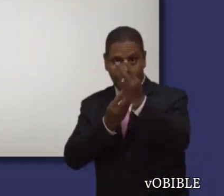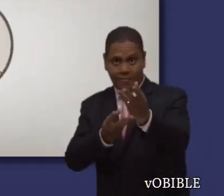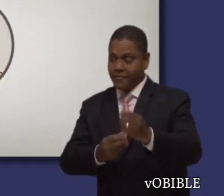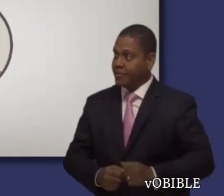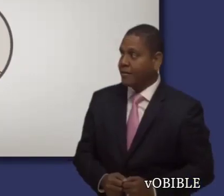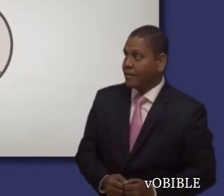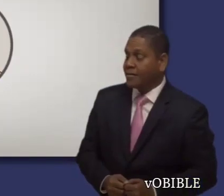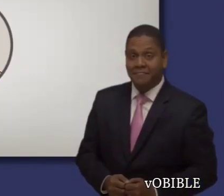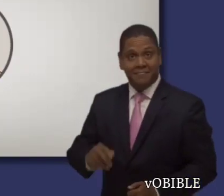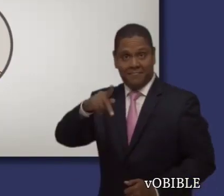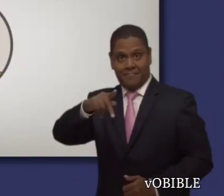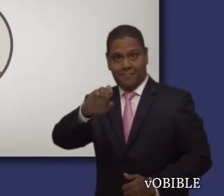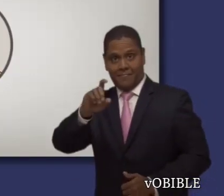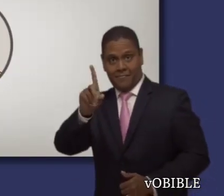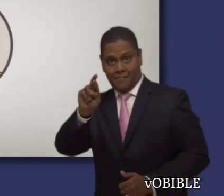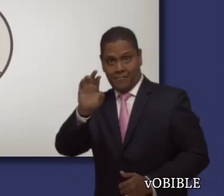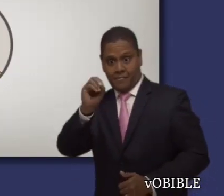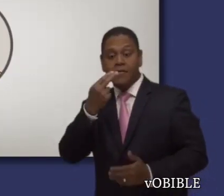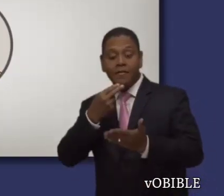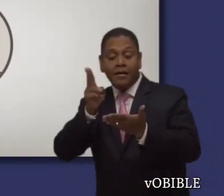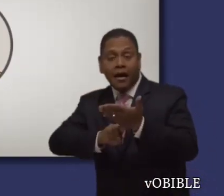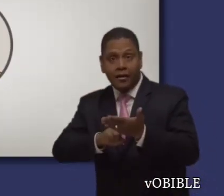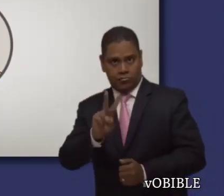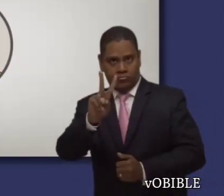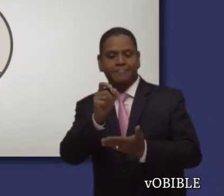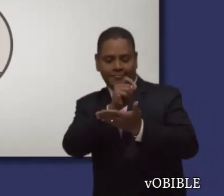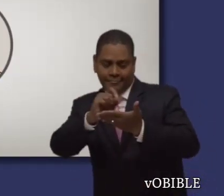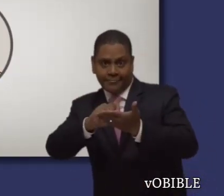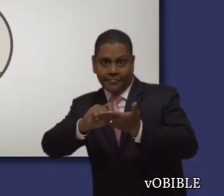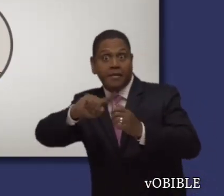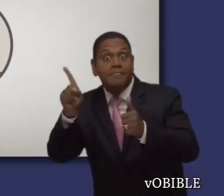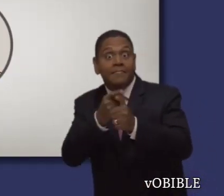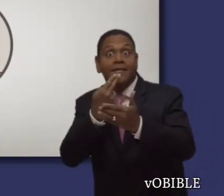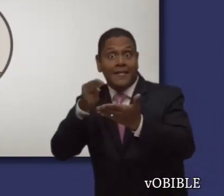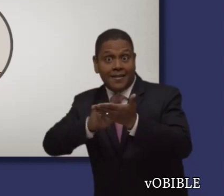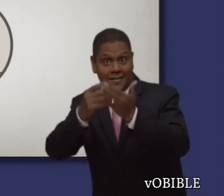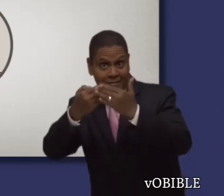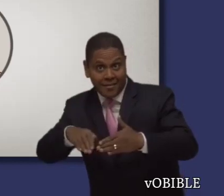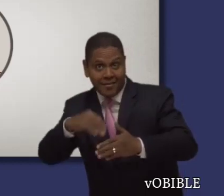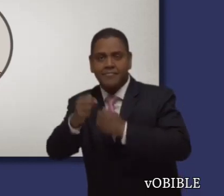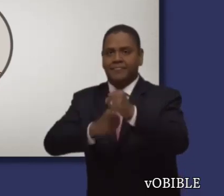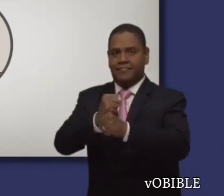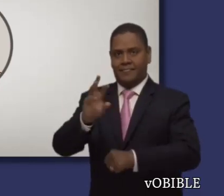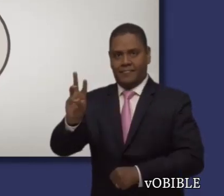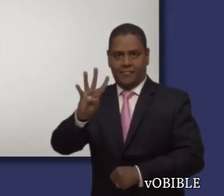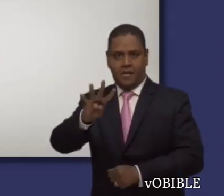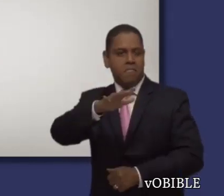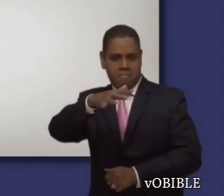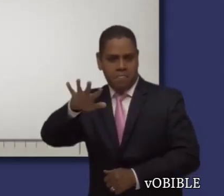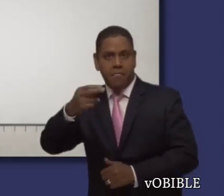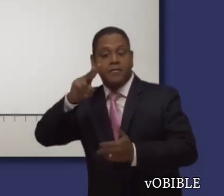El apóstol Pedro dice que él mismo escribió las dos cartas inspiradas que llevan su nombre, primera y segunda de Pedro.